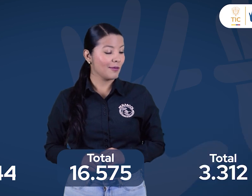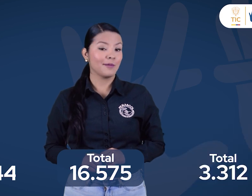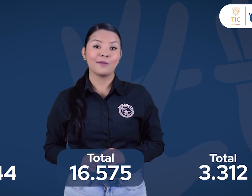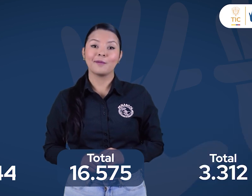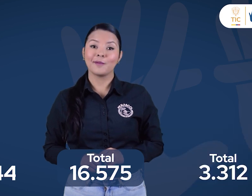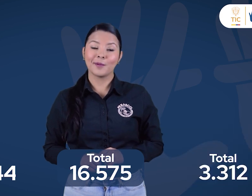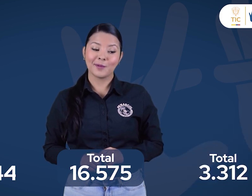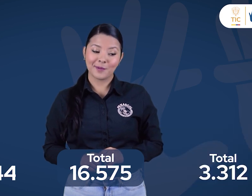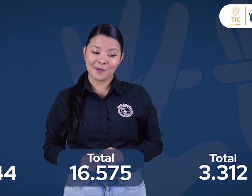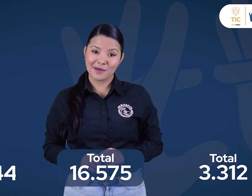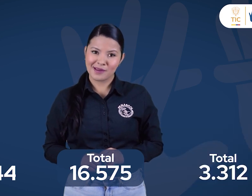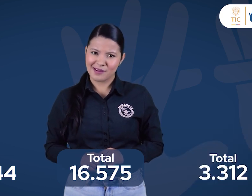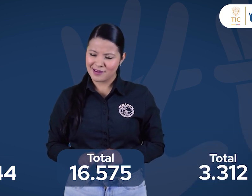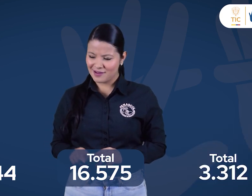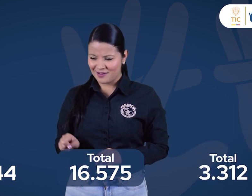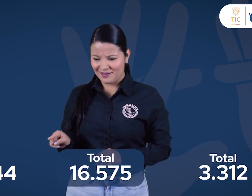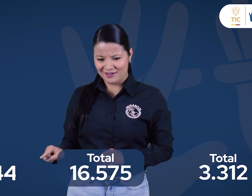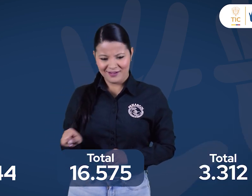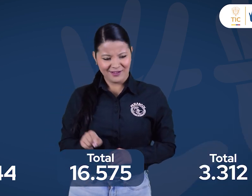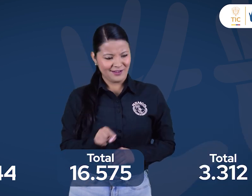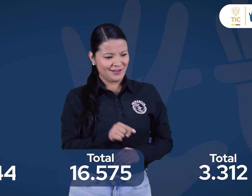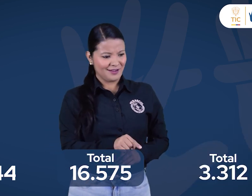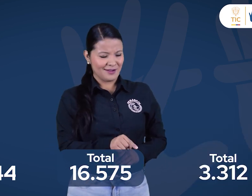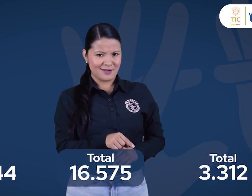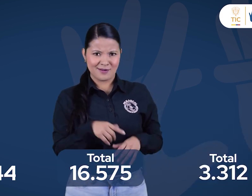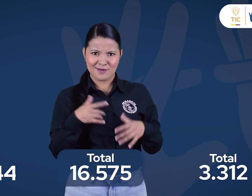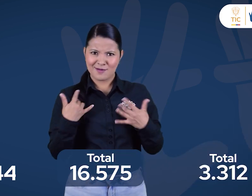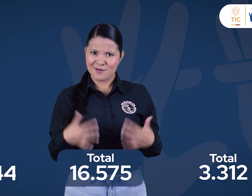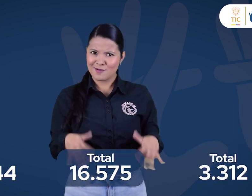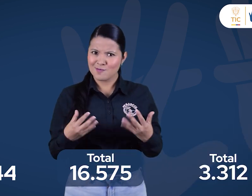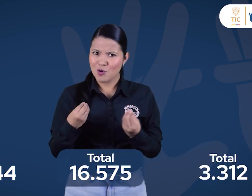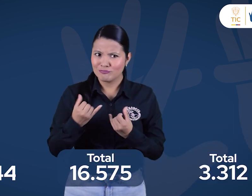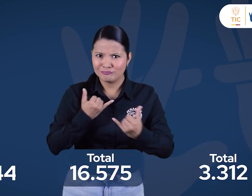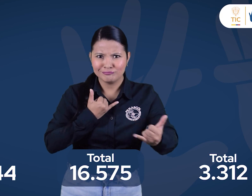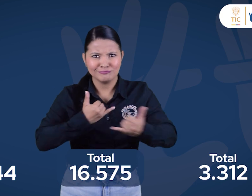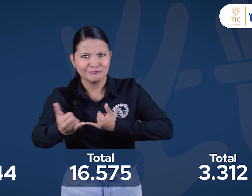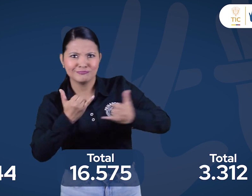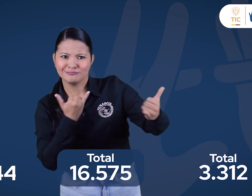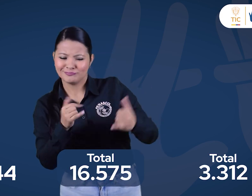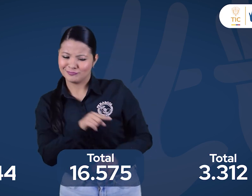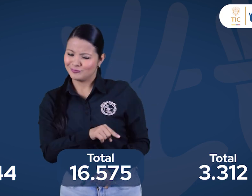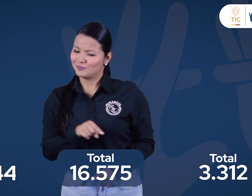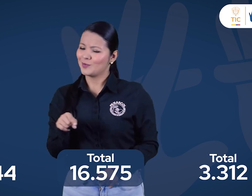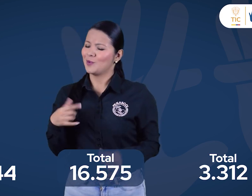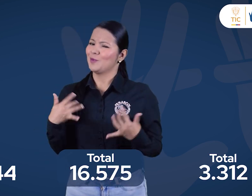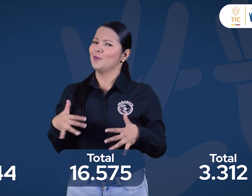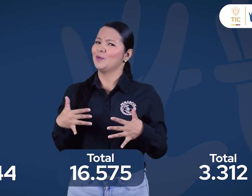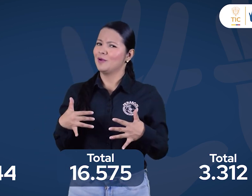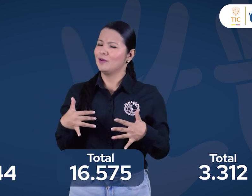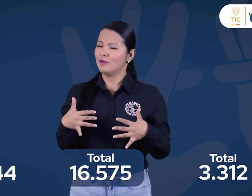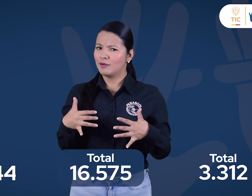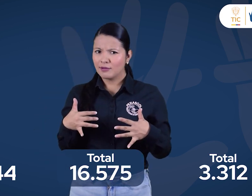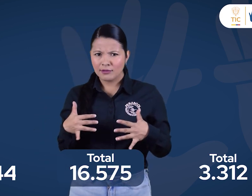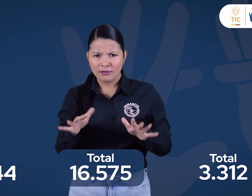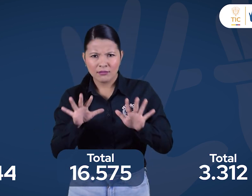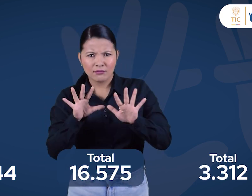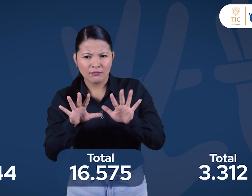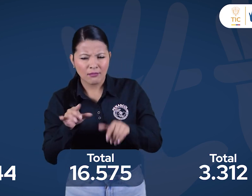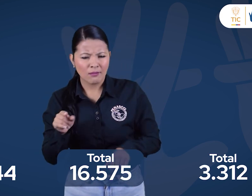,575. Videomensajes por WhatsApp. 3,312. Son bastantes